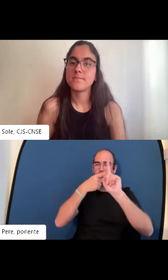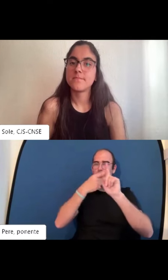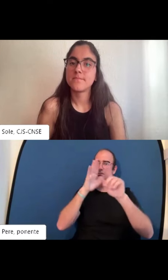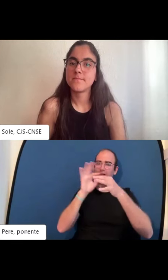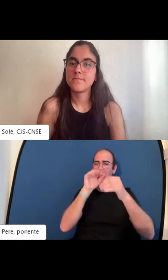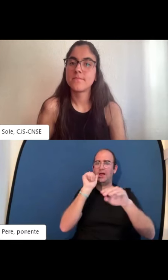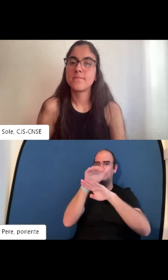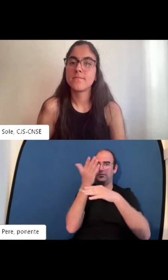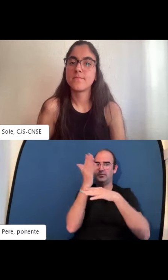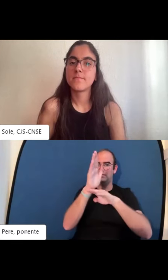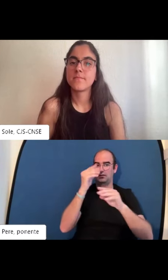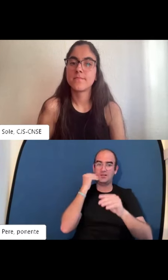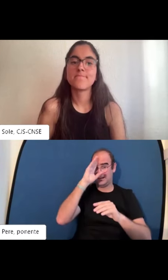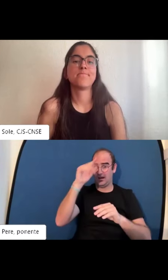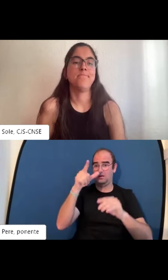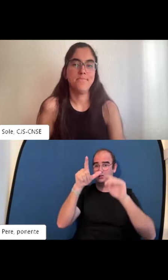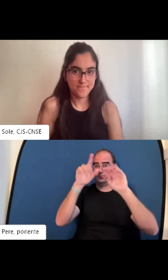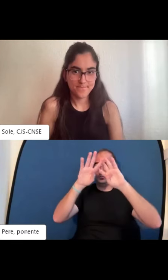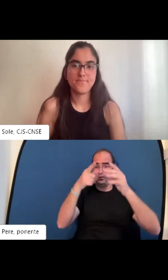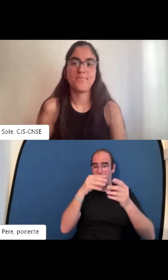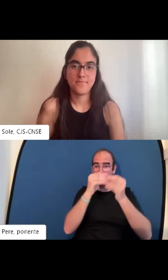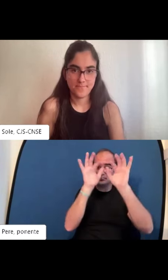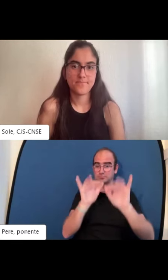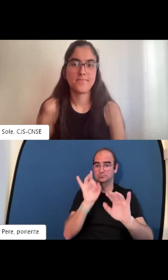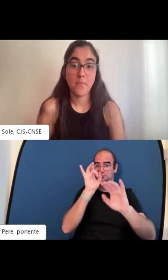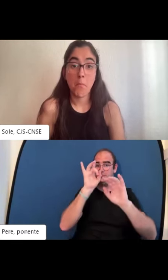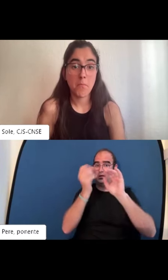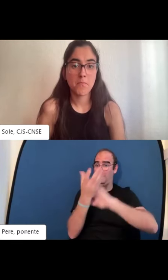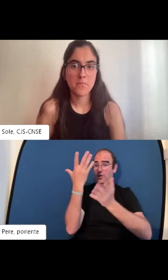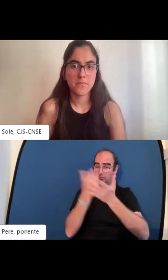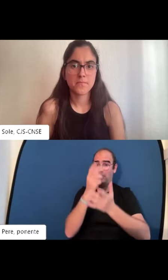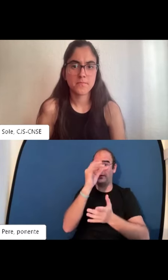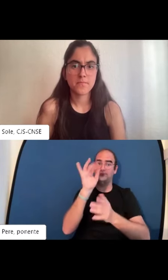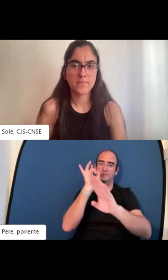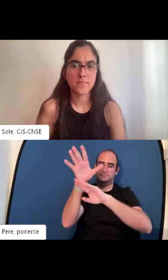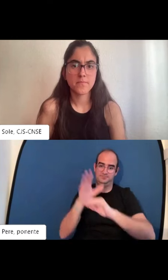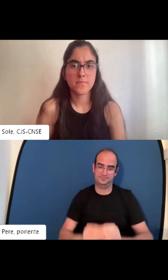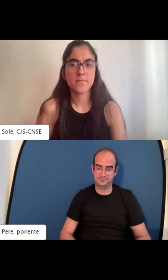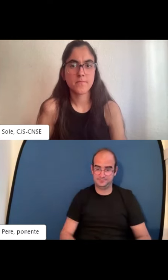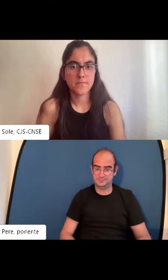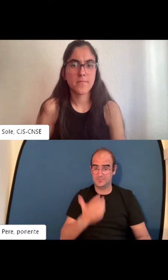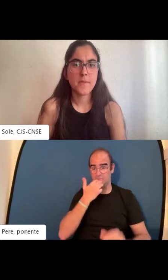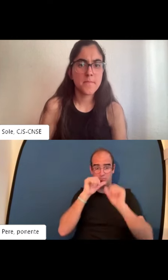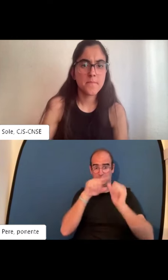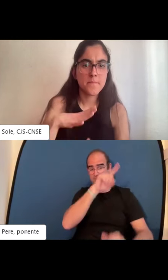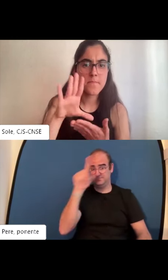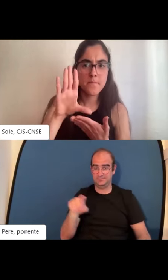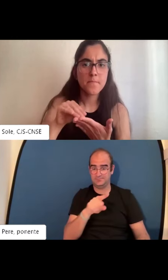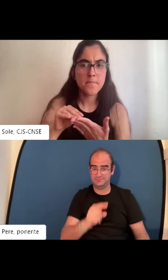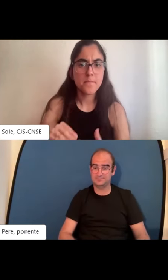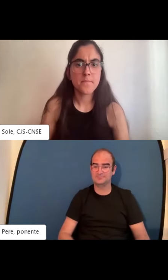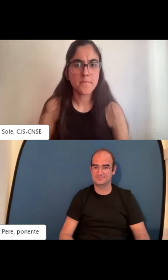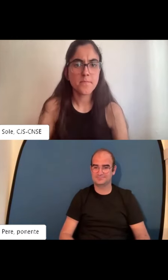estas son diferentes herramientas que podéis utilizar para redactar cartas de presentación para mandar a